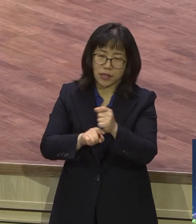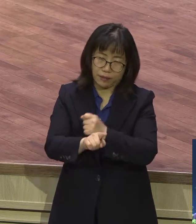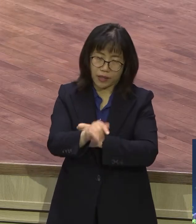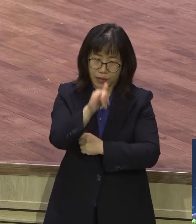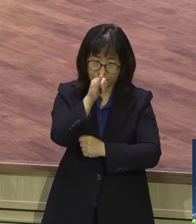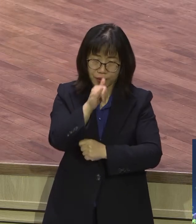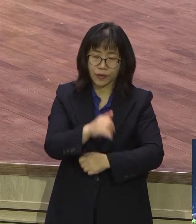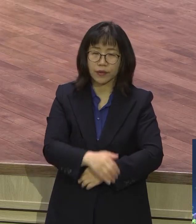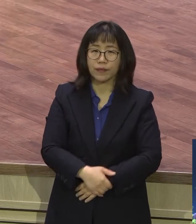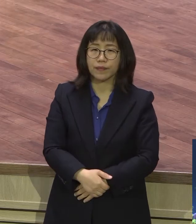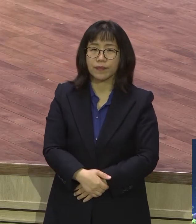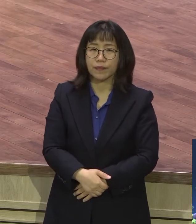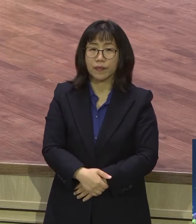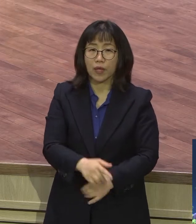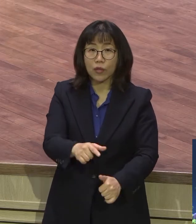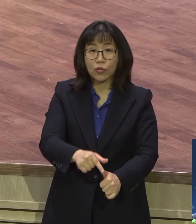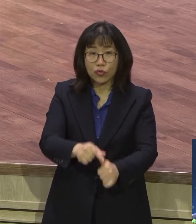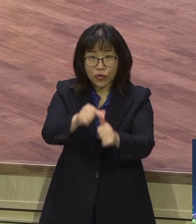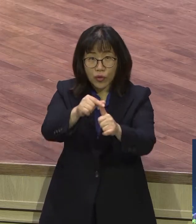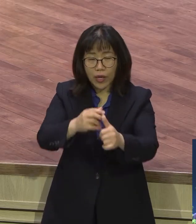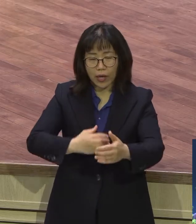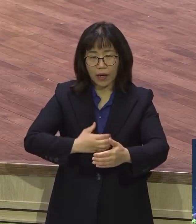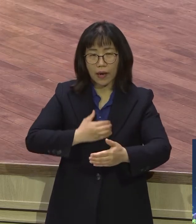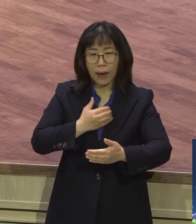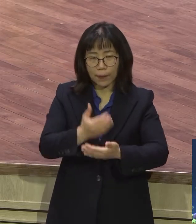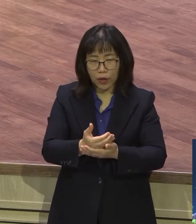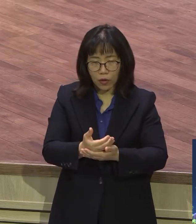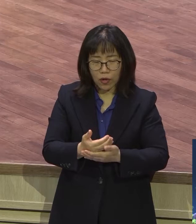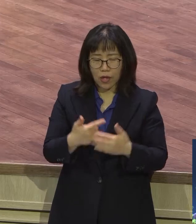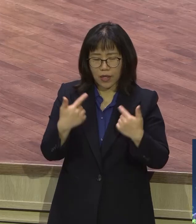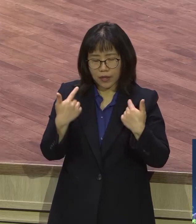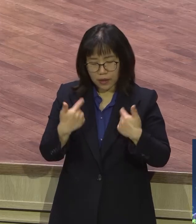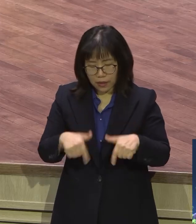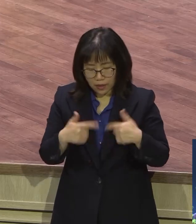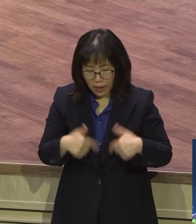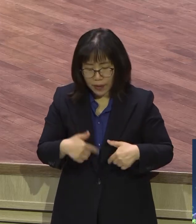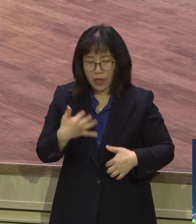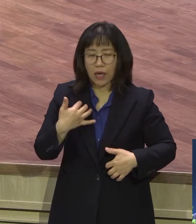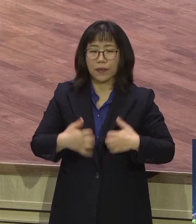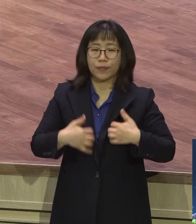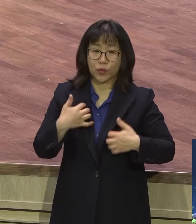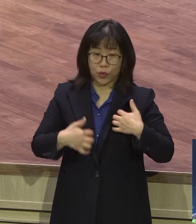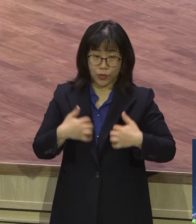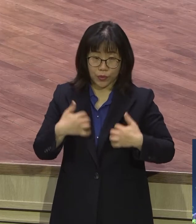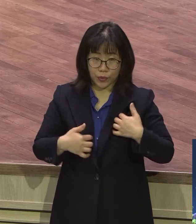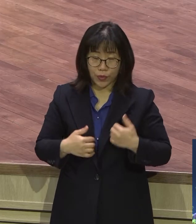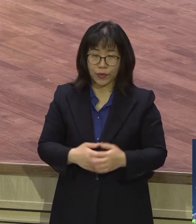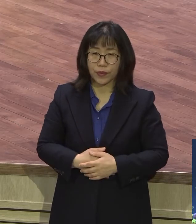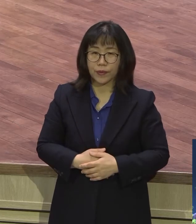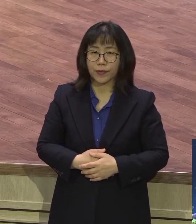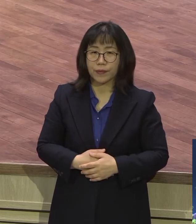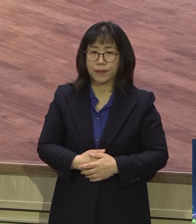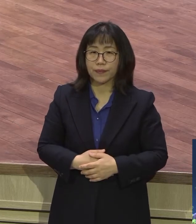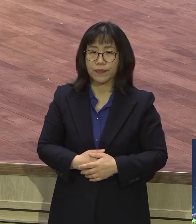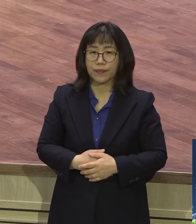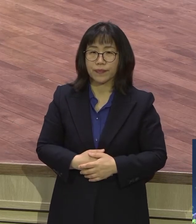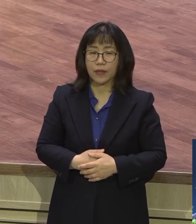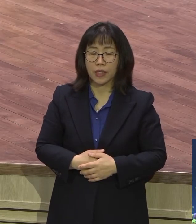구원의 감격을 날마다 사실적으로 누리면서 누리면 어떻게 돼요? 생명력이 나와요. 생명력